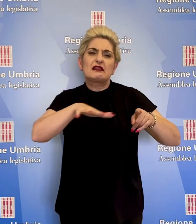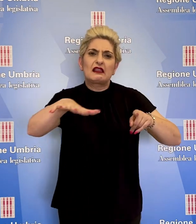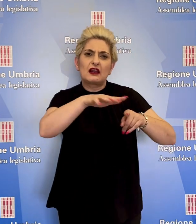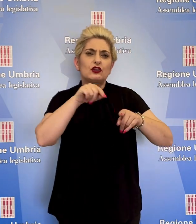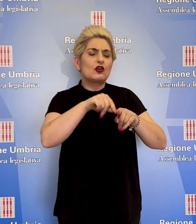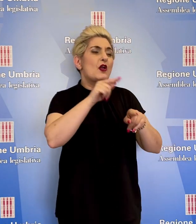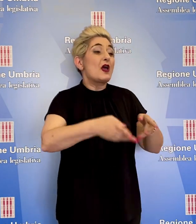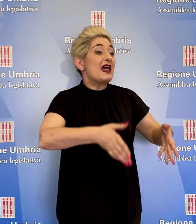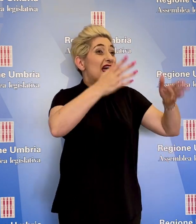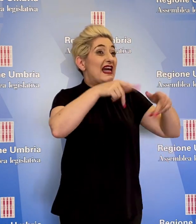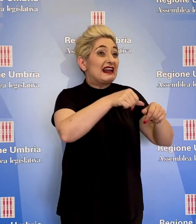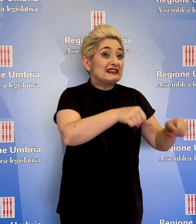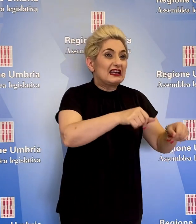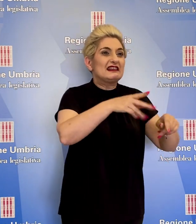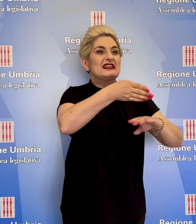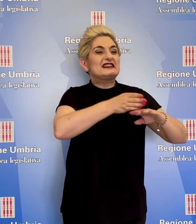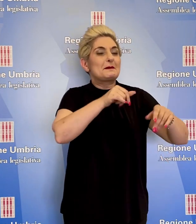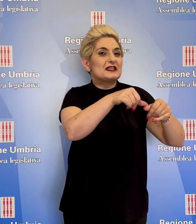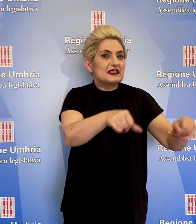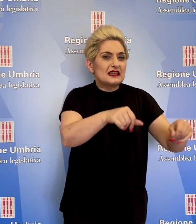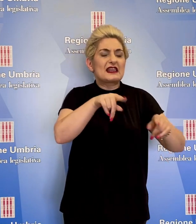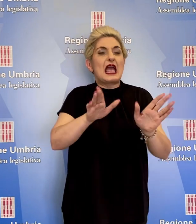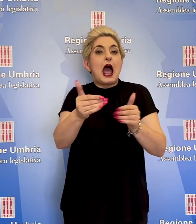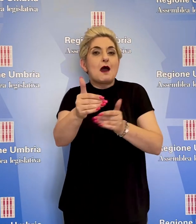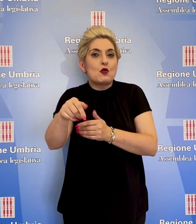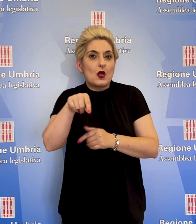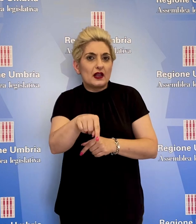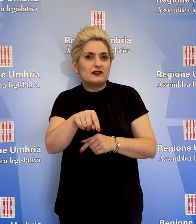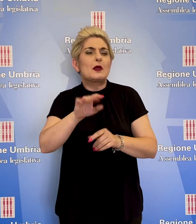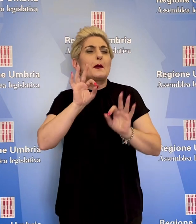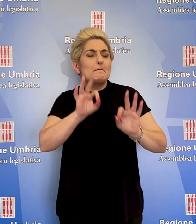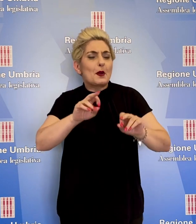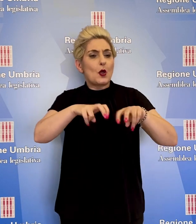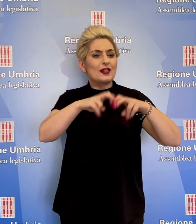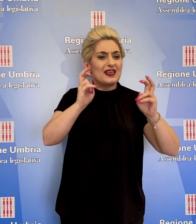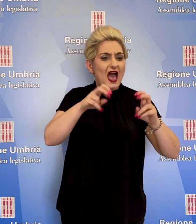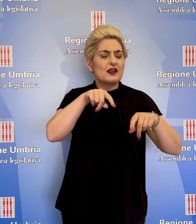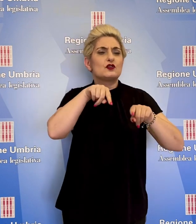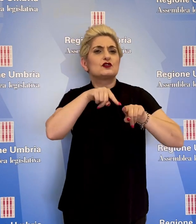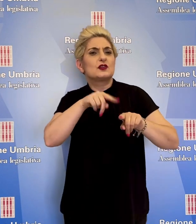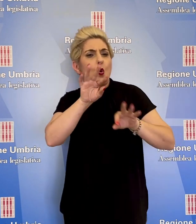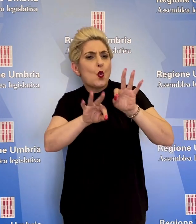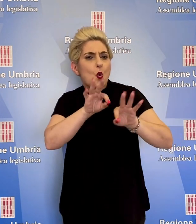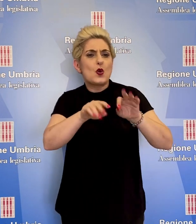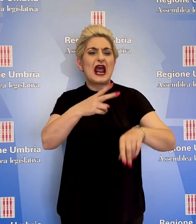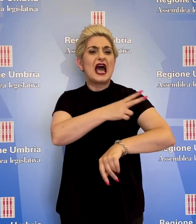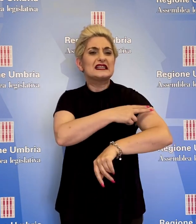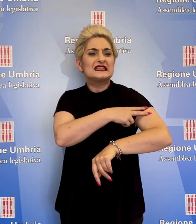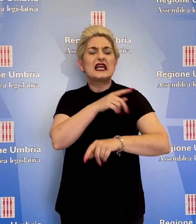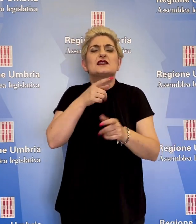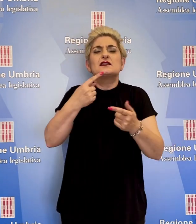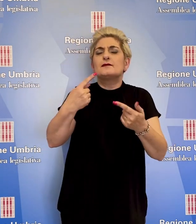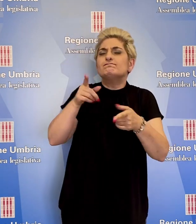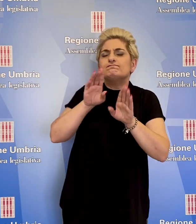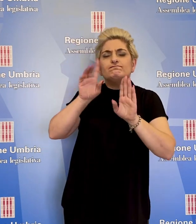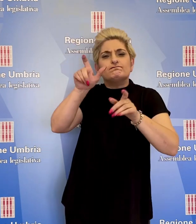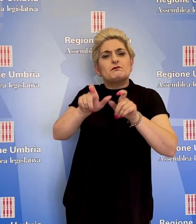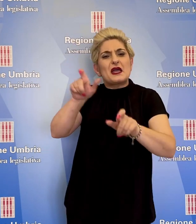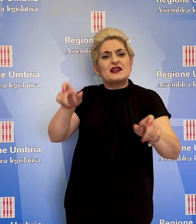residenziali, semiresidenziali e ambulatoriali che operano nella diagnosi, cura e assistenza dei soggetti